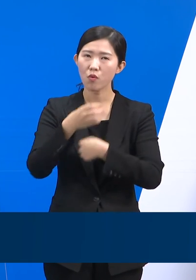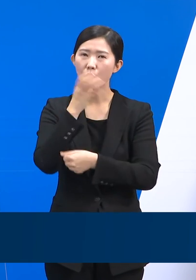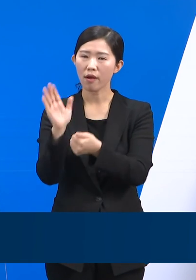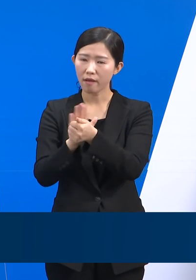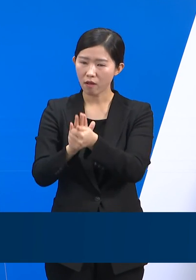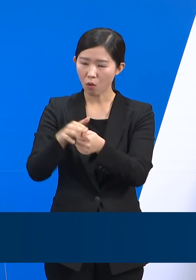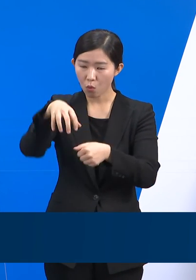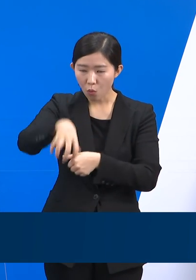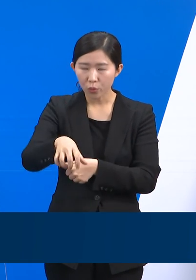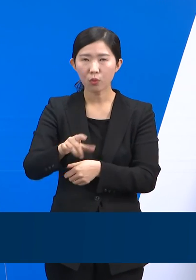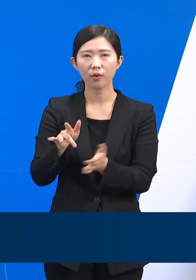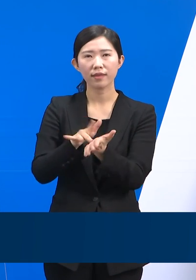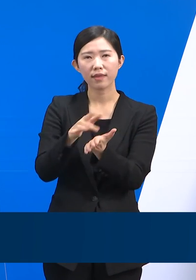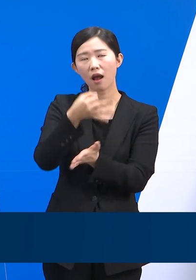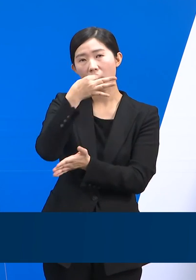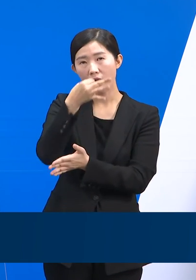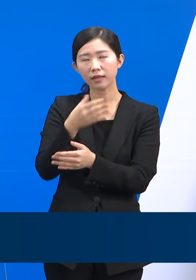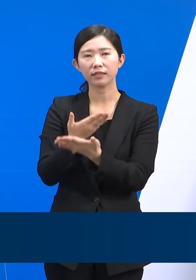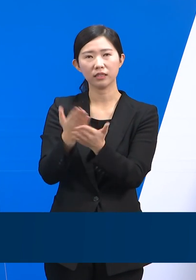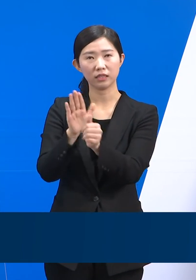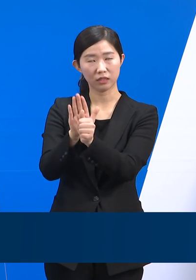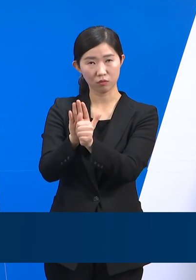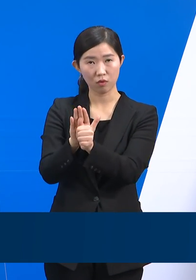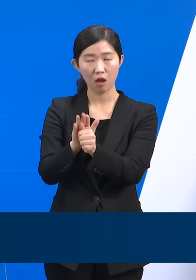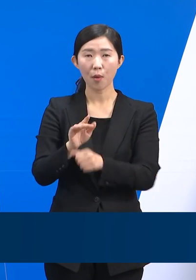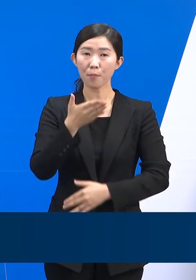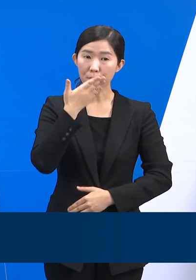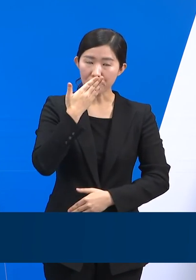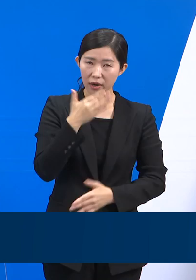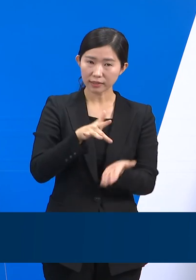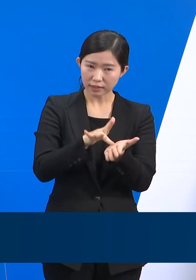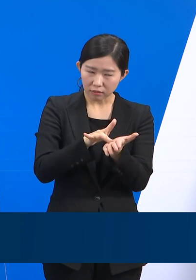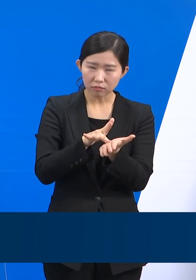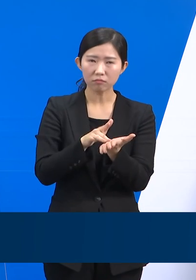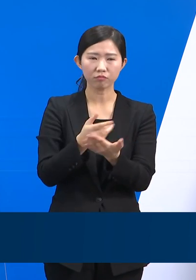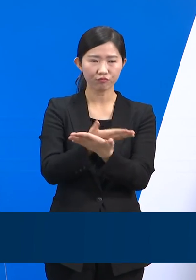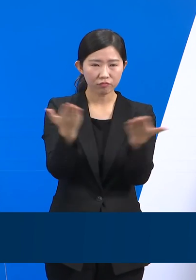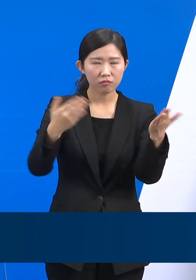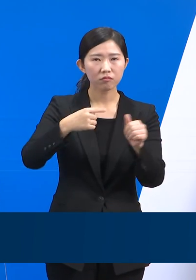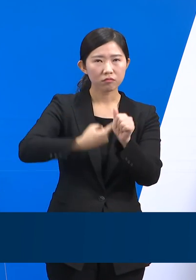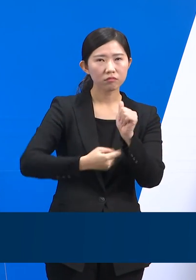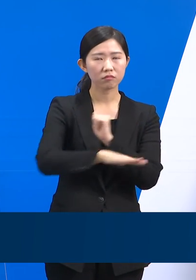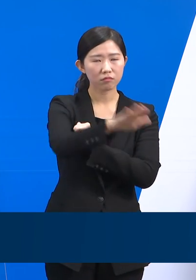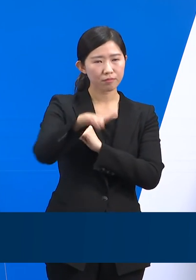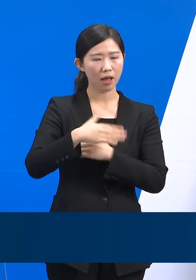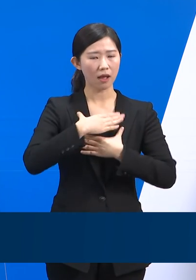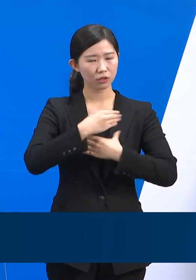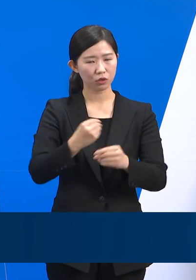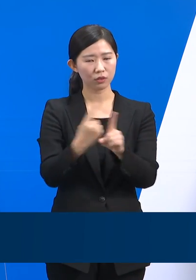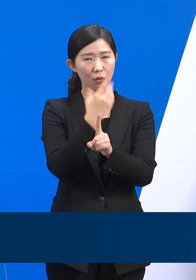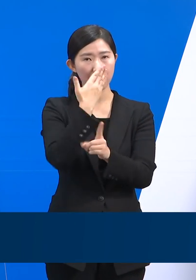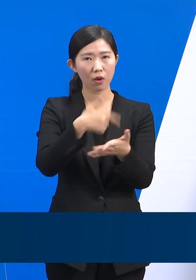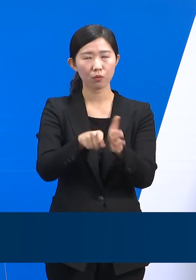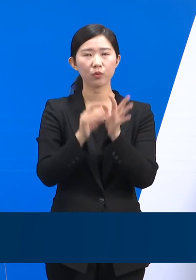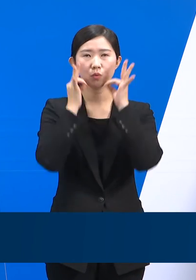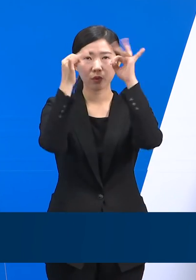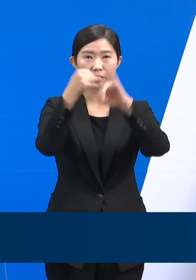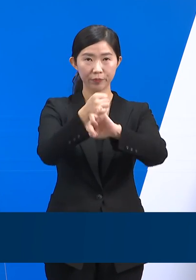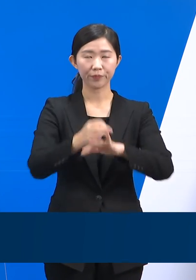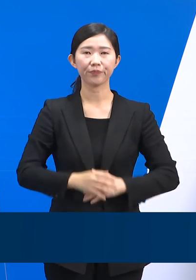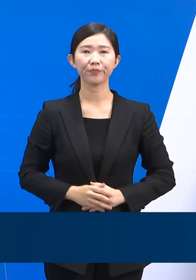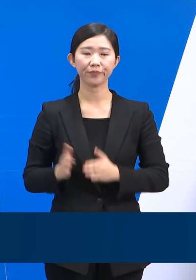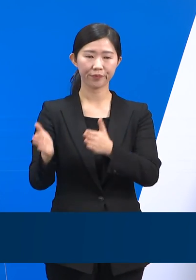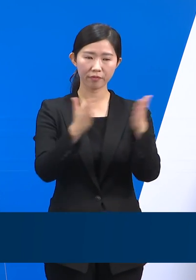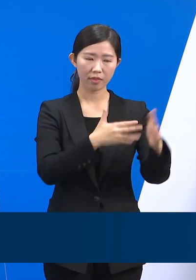치료제 투약 확대 및 적기 처방을 통해 도민들에게 안전하게 치료받을 수 있도록 노력하겠습니다. 다음은 경기도 코로나19